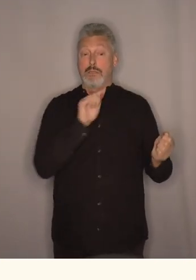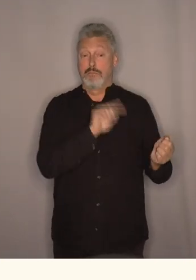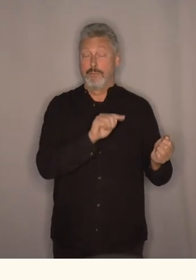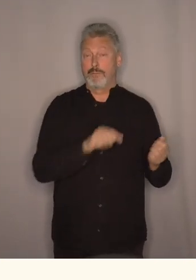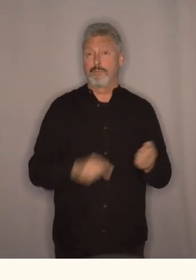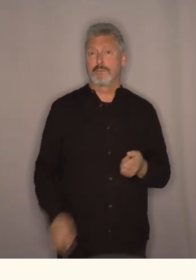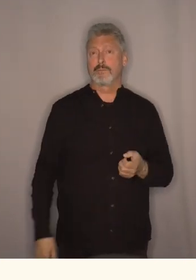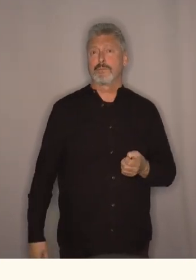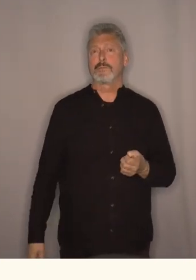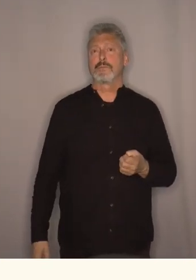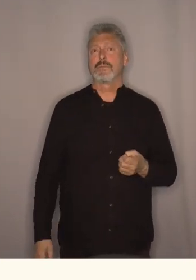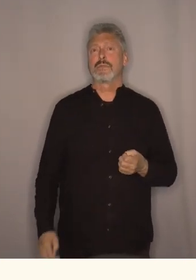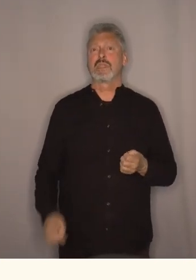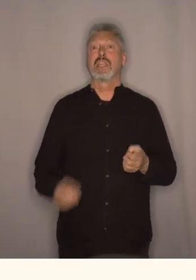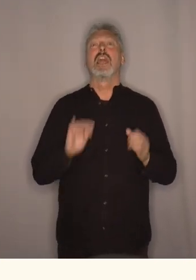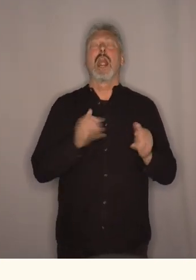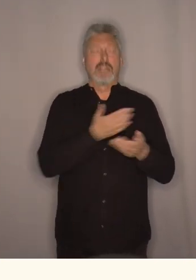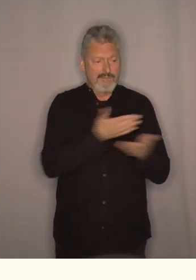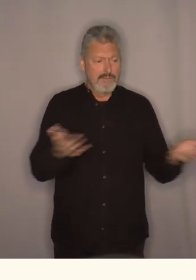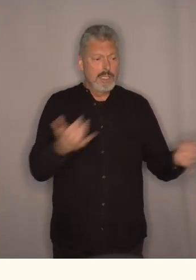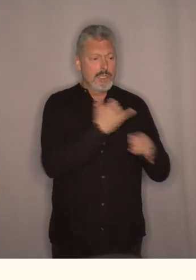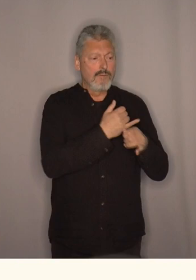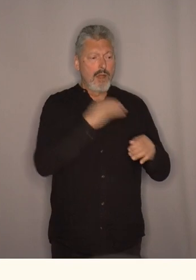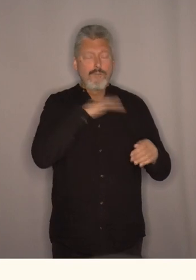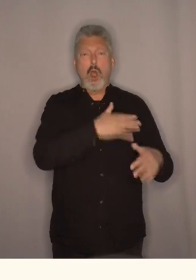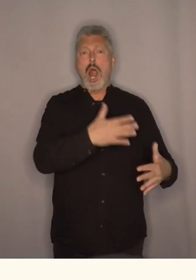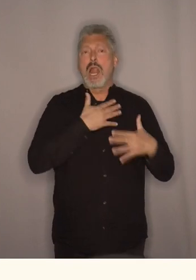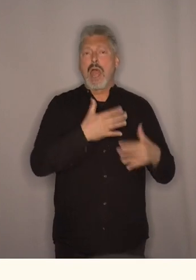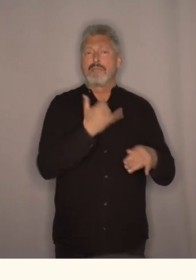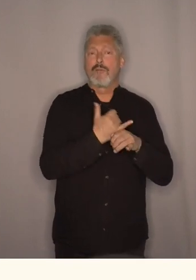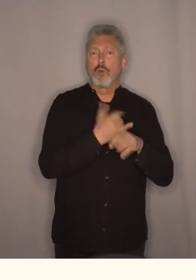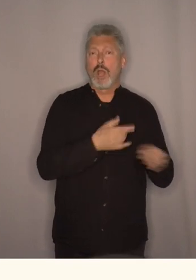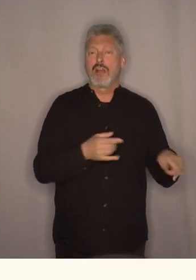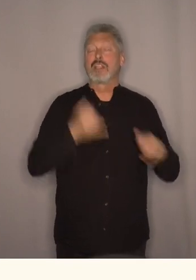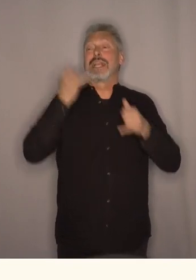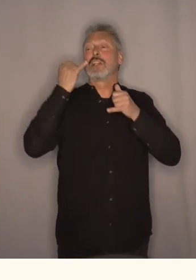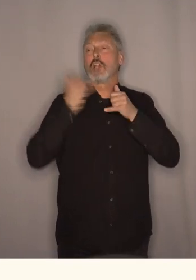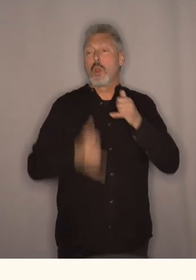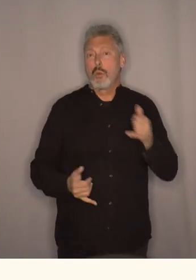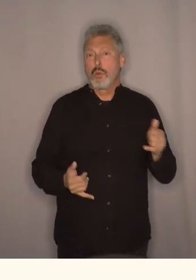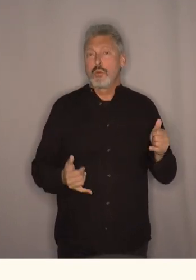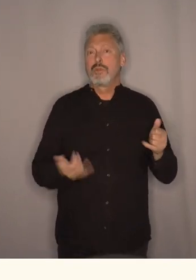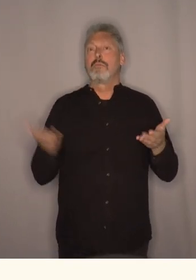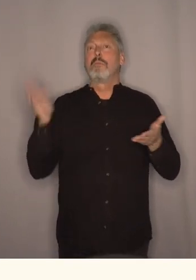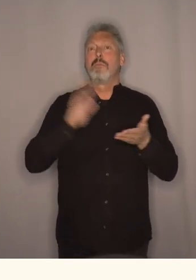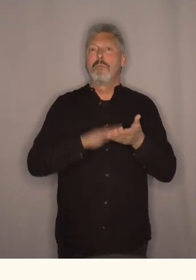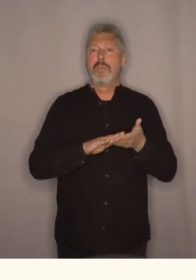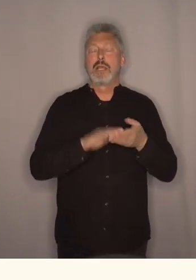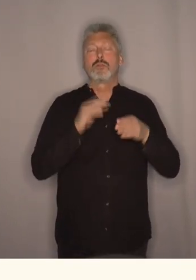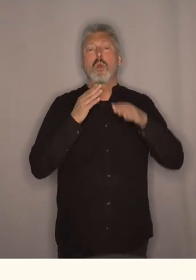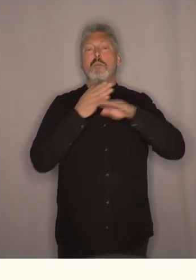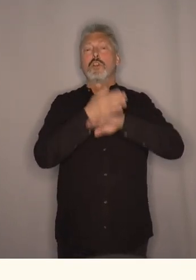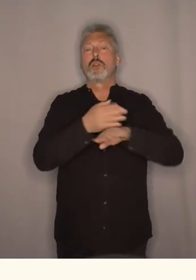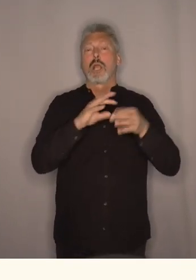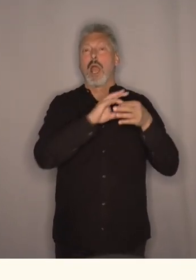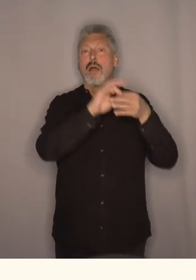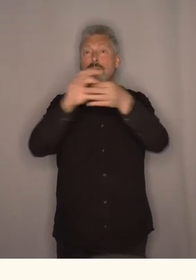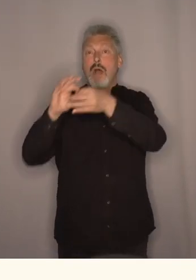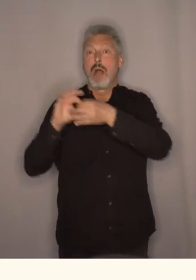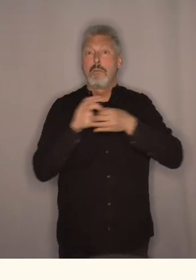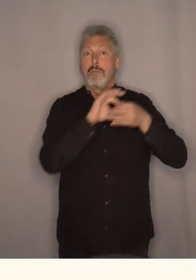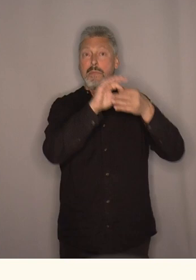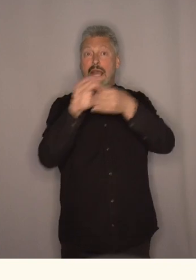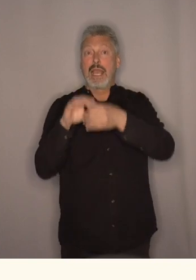ja, de viste oss hvordan folk levde der. Og så, helt på slutten så ble jeg med opp og besøkte en familie.